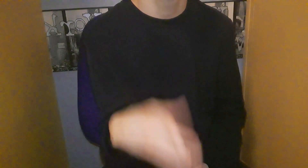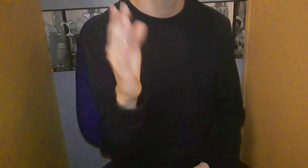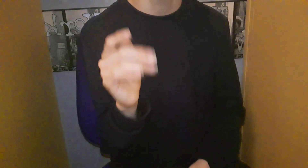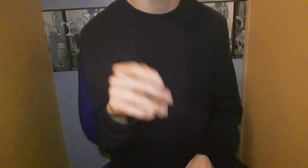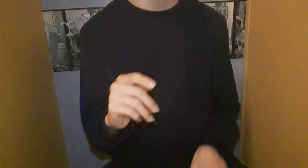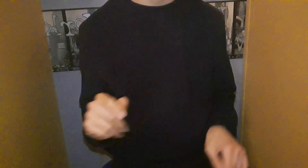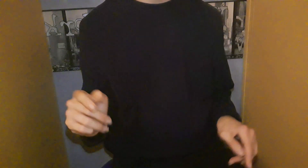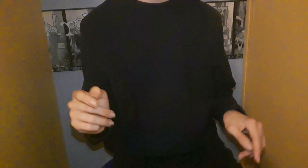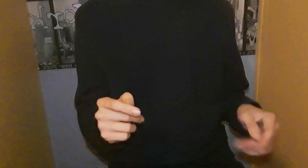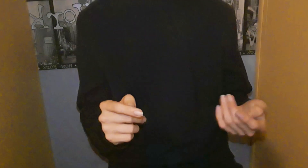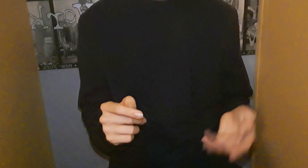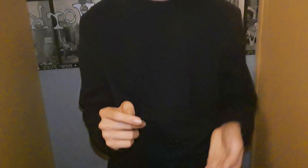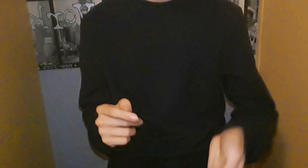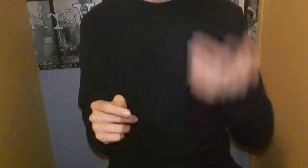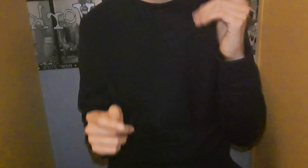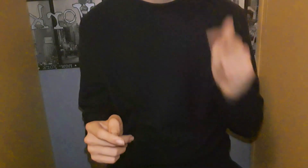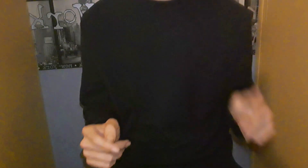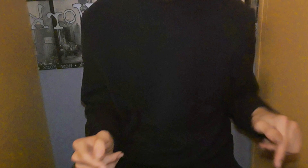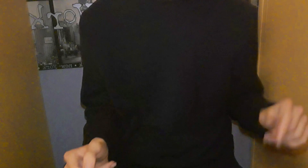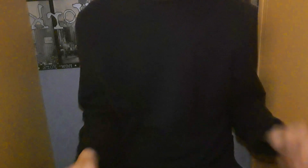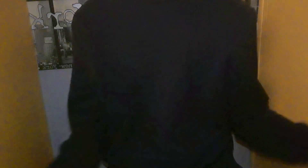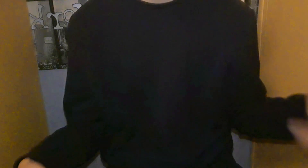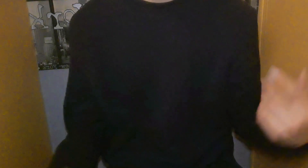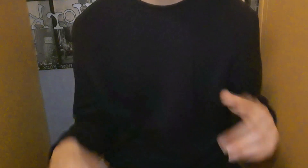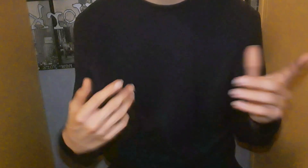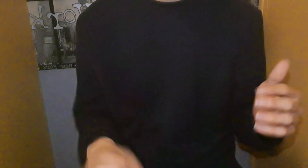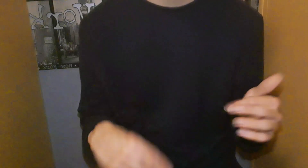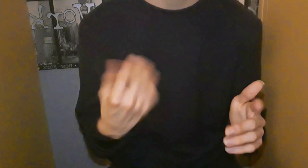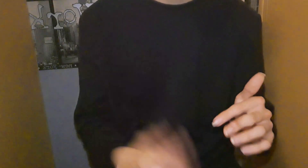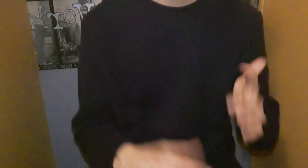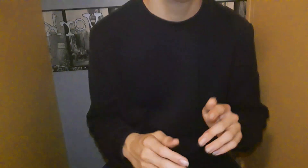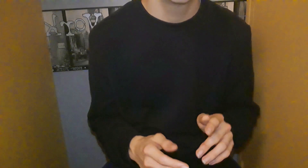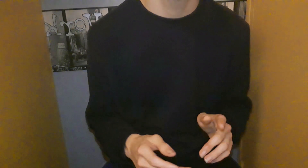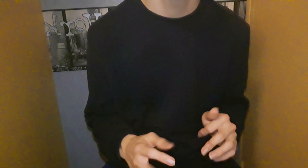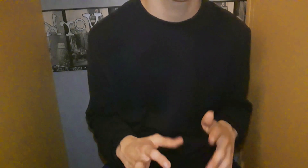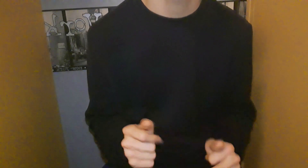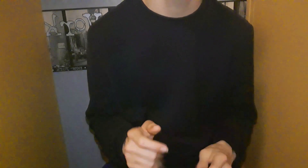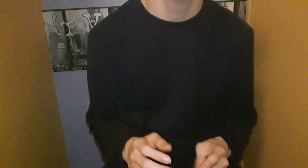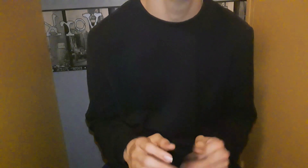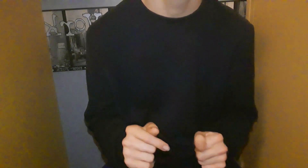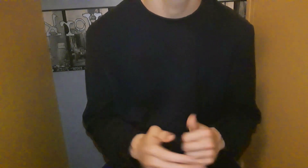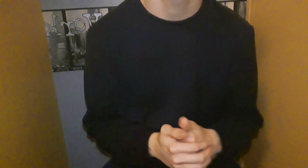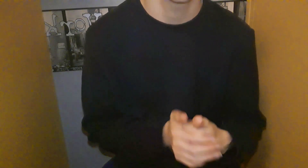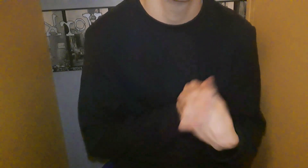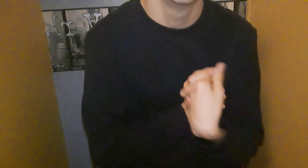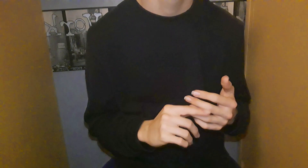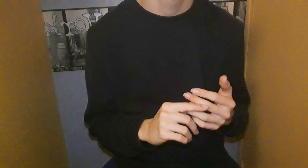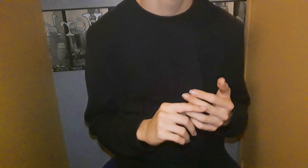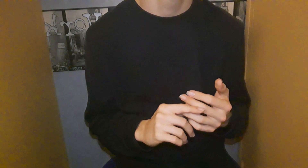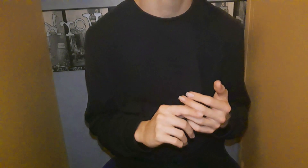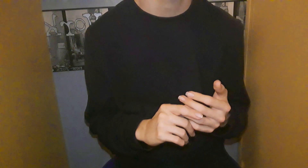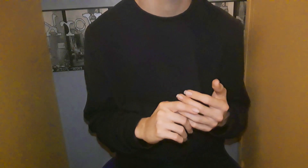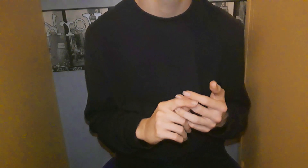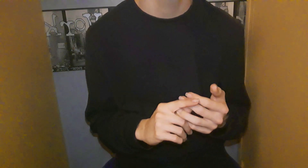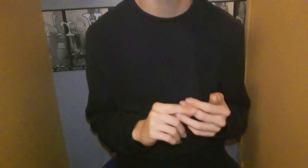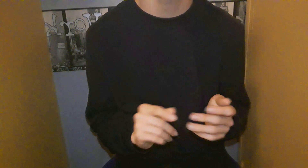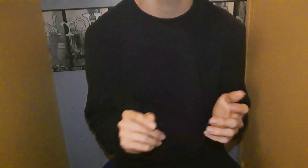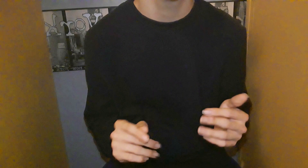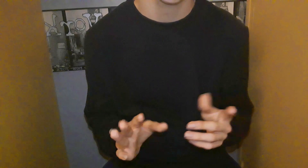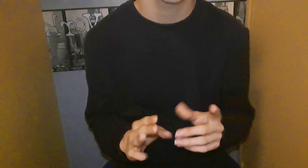pourrais Du coup ça vous fera une vidéo De 7-7 minutes Du coup ça veut dire Que j'aurai 2h de montage A peu près Parce